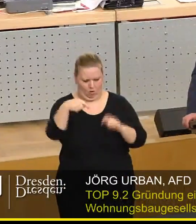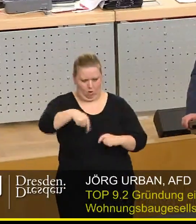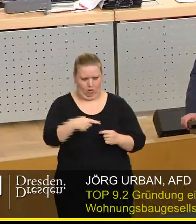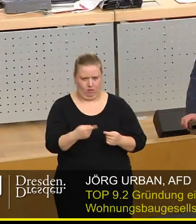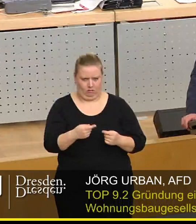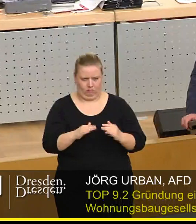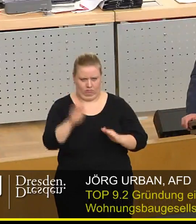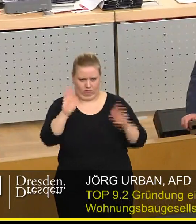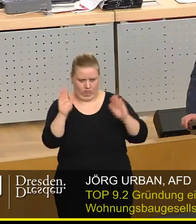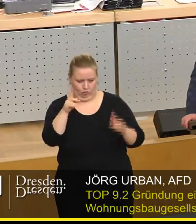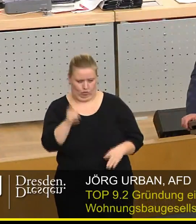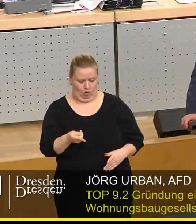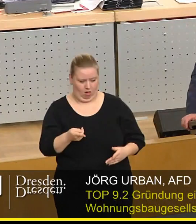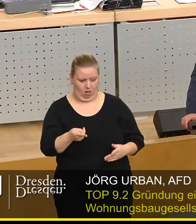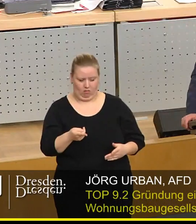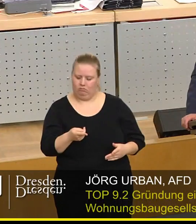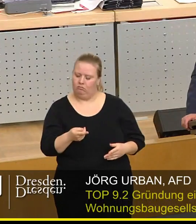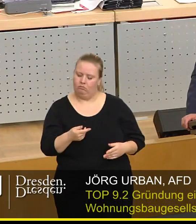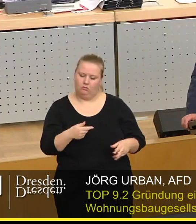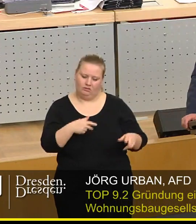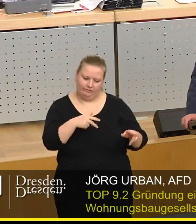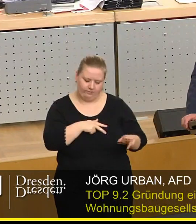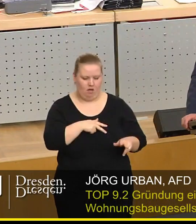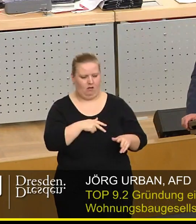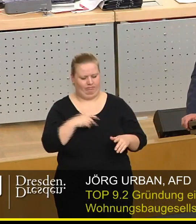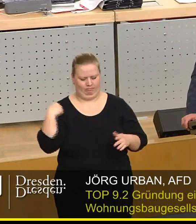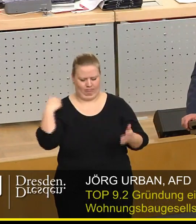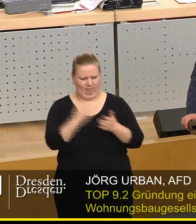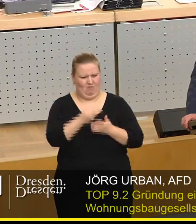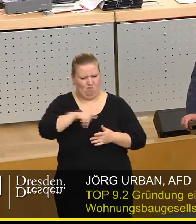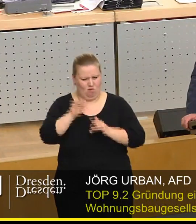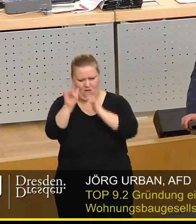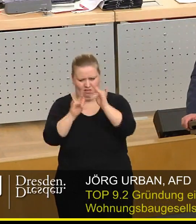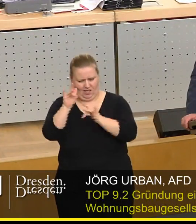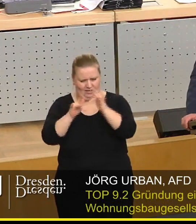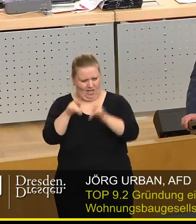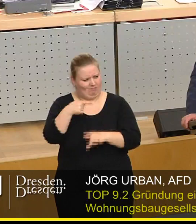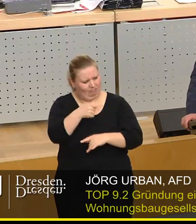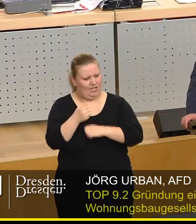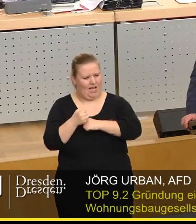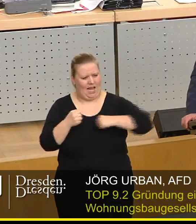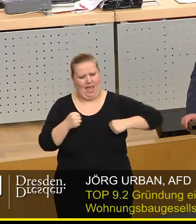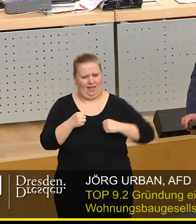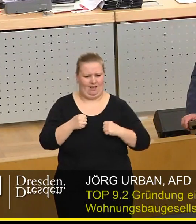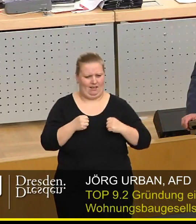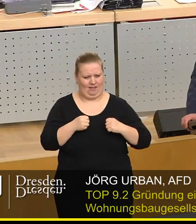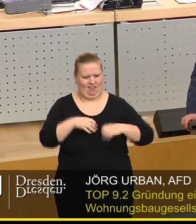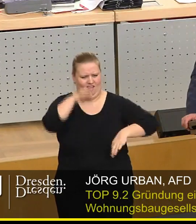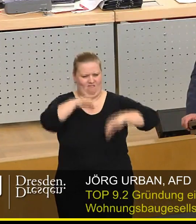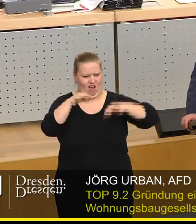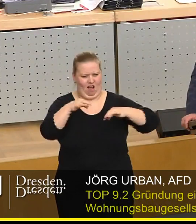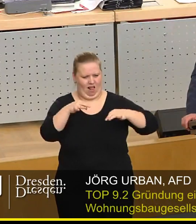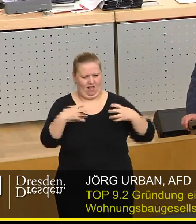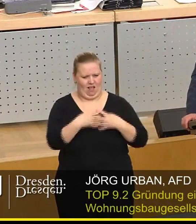heute beschlossen werden soll, bestätigt all die berechtigte Kritik, die in den letzten Monaten an diesem linken Wahlkampfgeschenk geübt wurde.